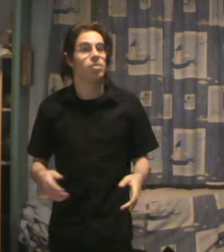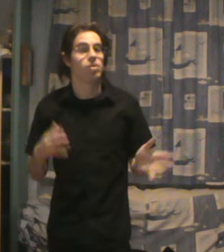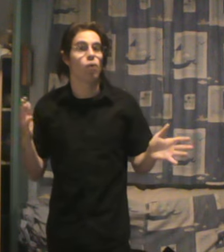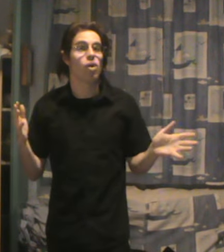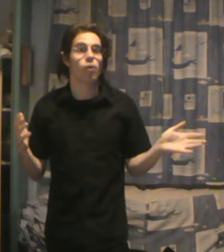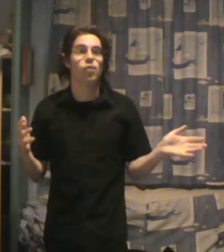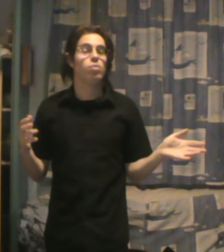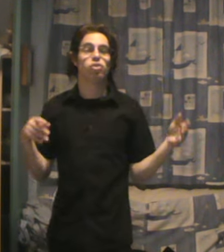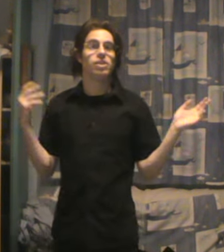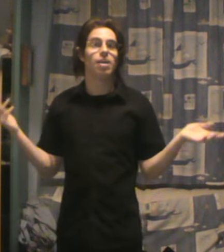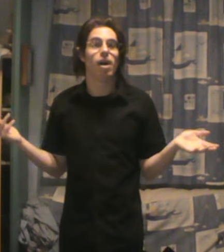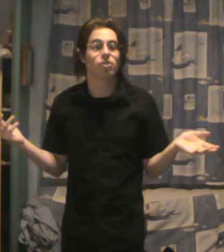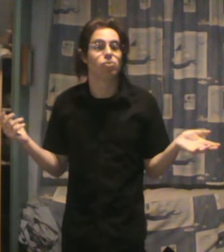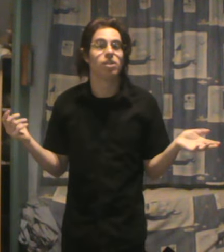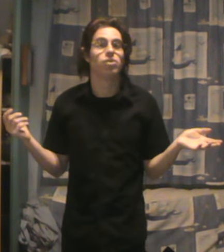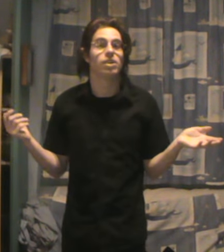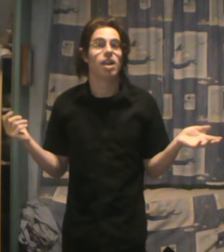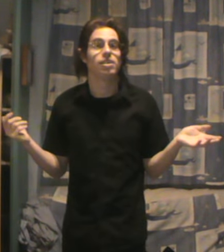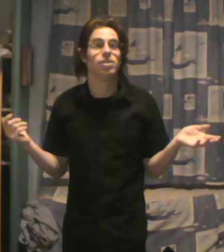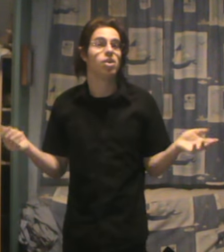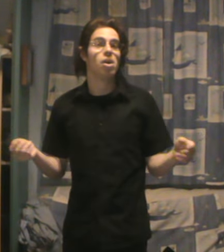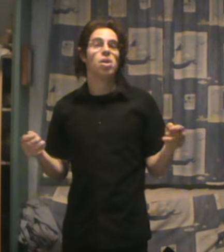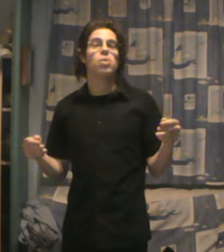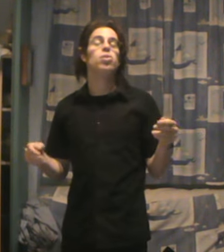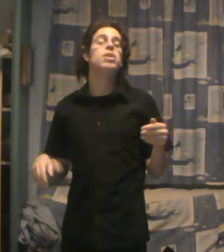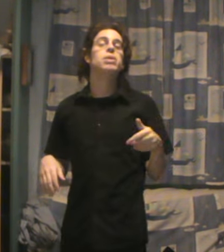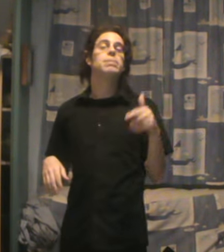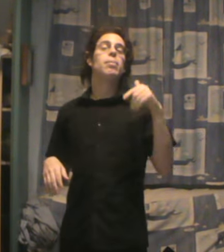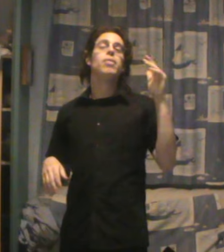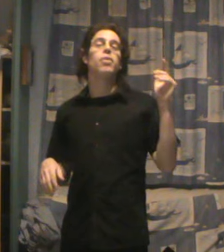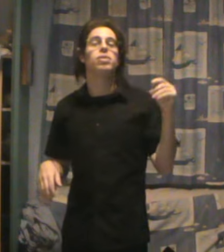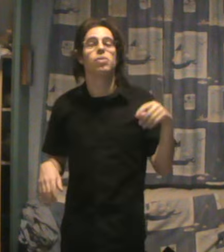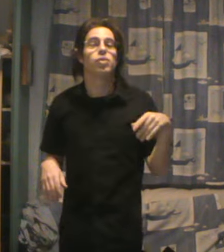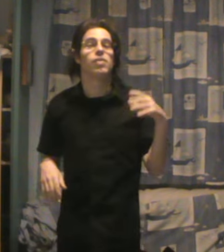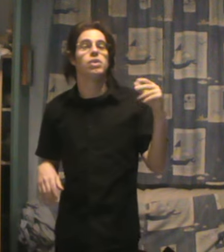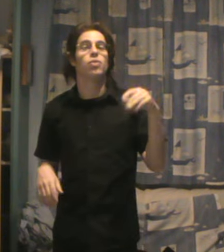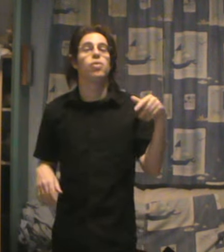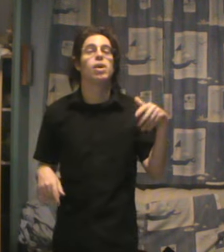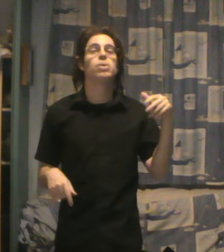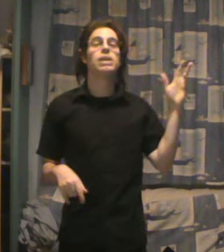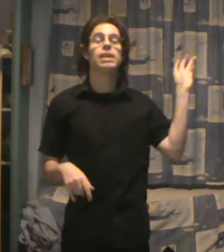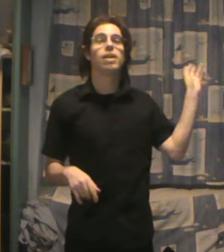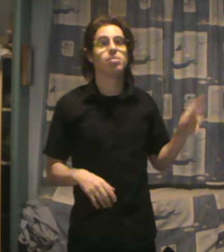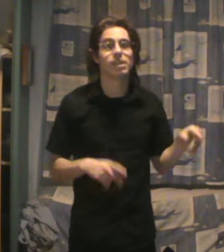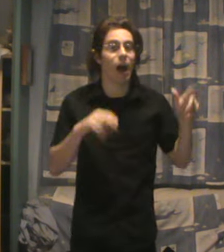On le voit dans le film Le jeune Karl Marx, où un industriel dit « Oui, mais c'est pas ma faute, si on fait travailler les enfants, la société est comme ça.